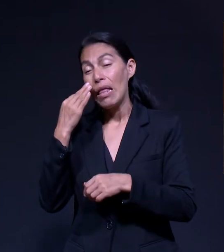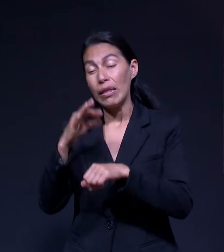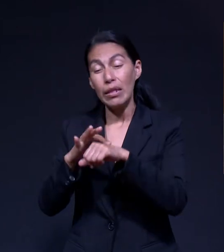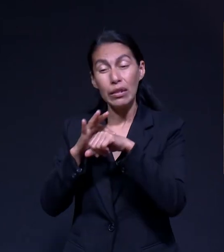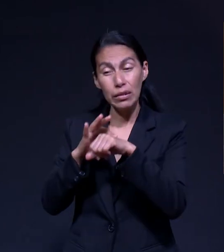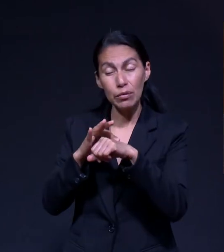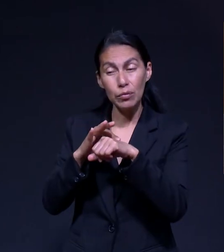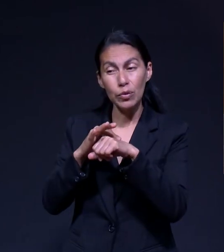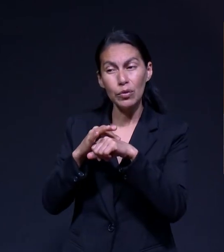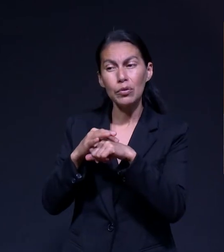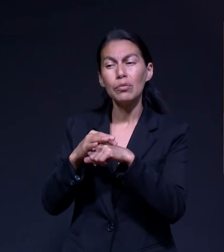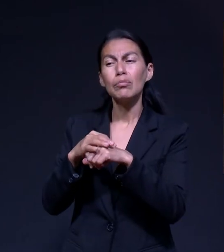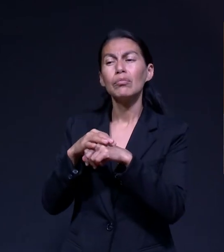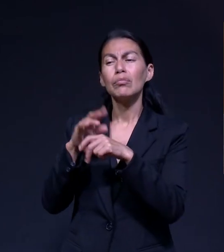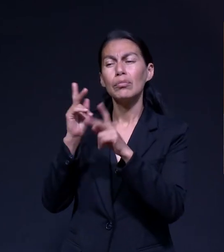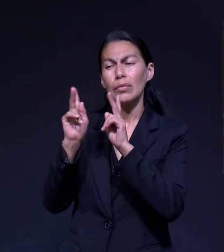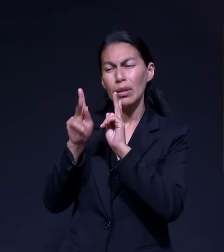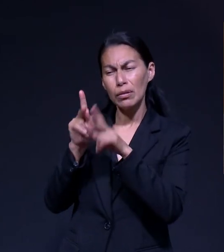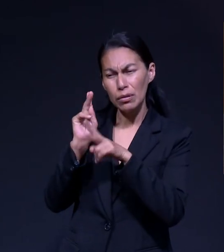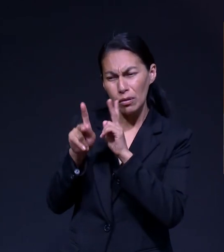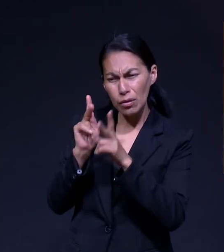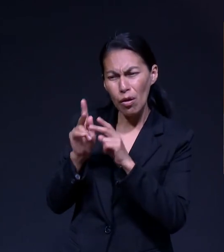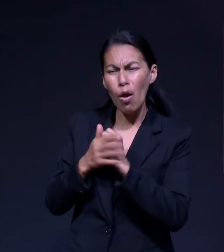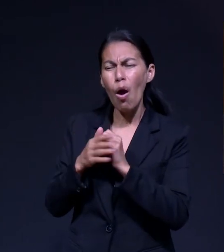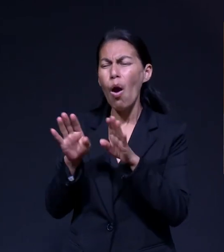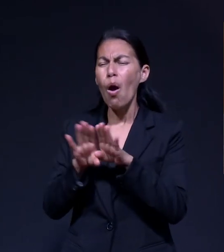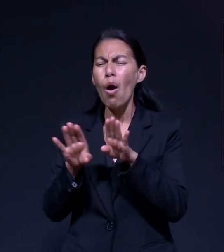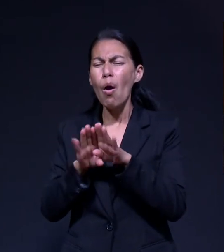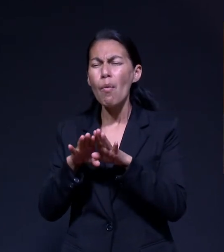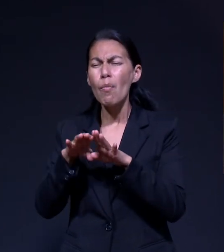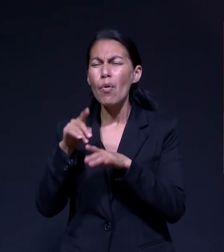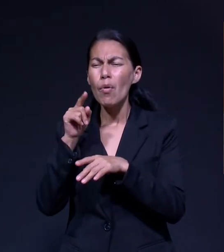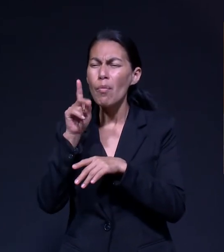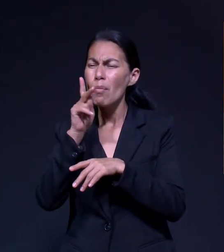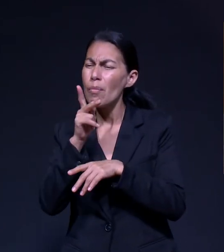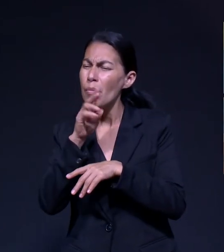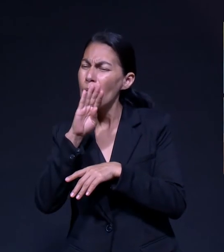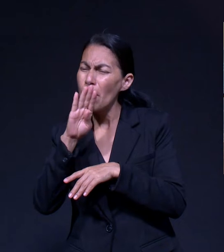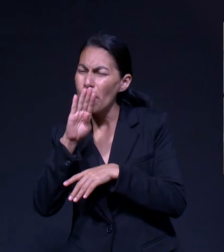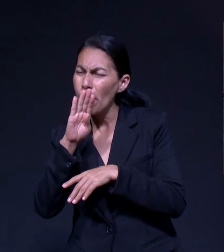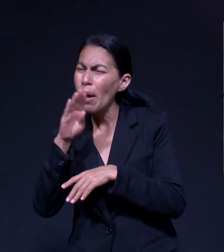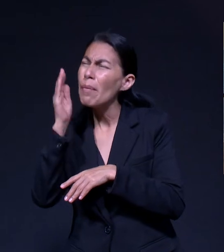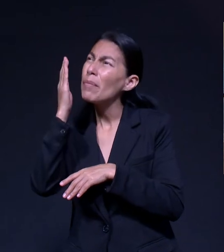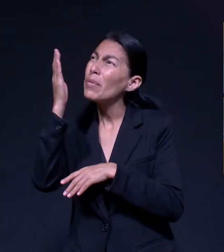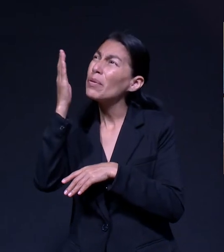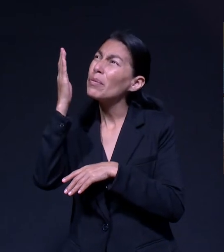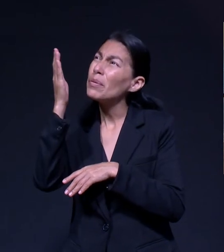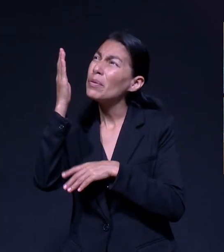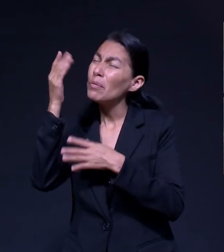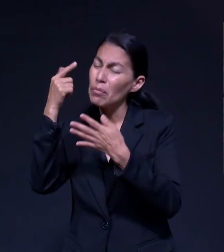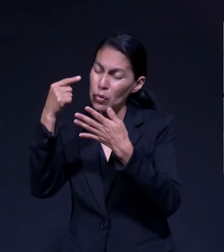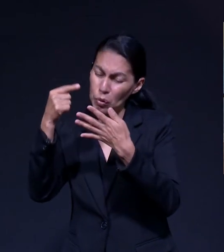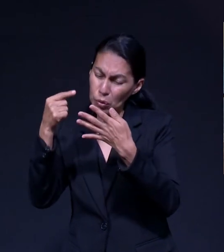contestado de una forma tan precisa lo que ella había pedido Con mi familia nos hemos mudado